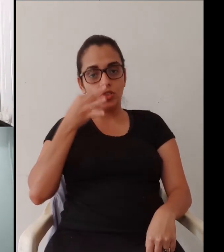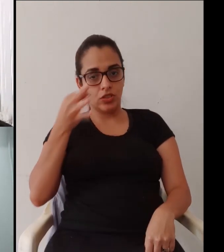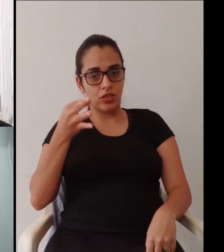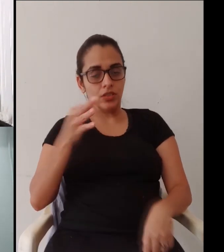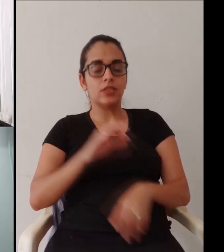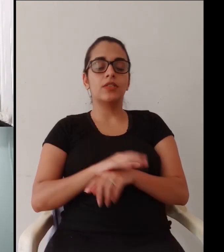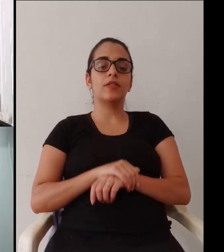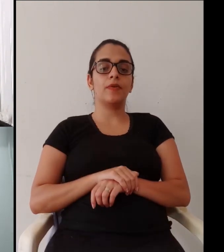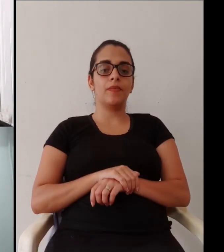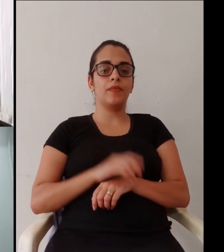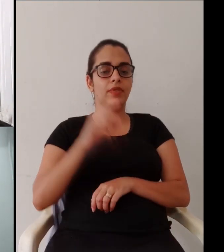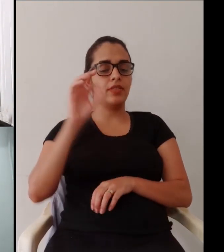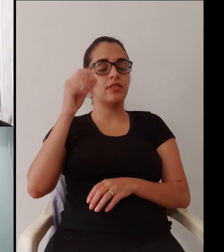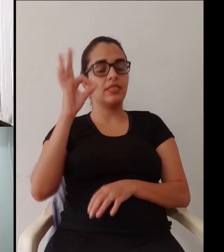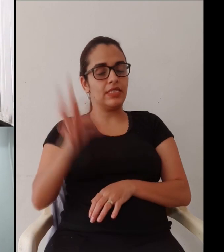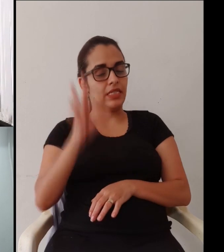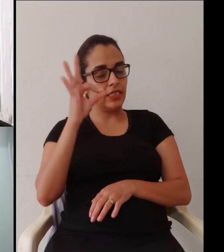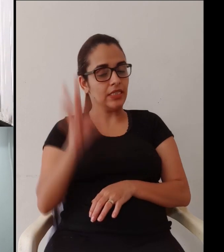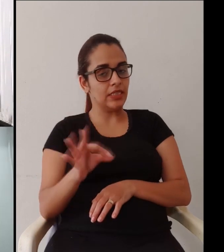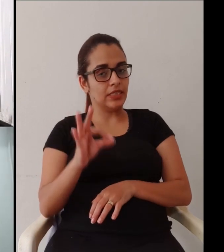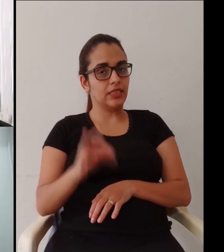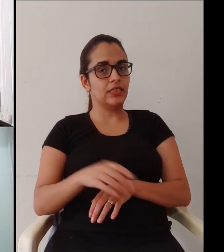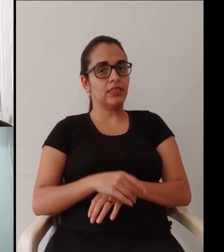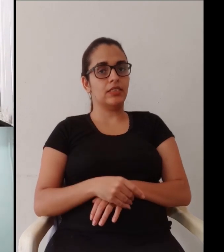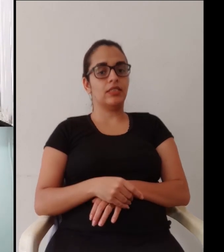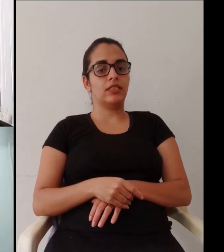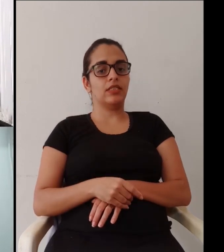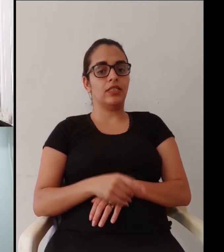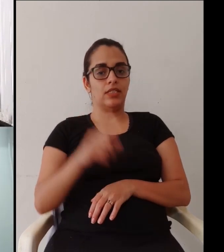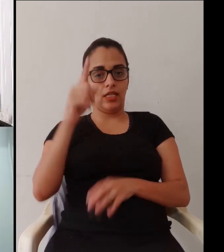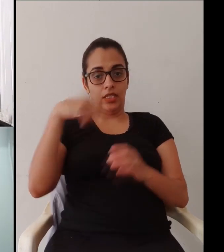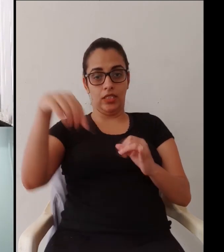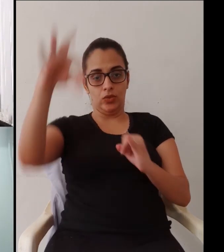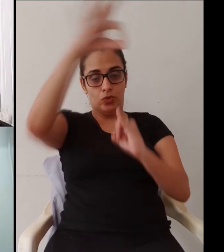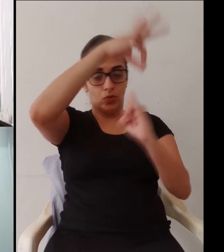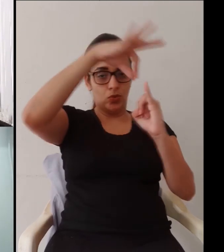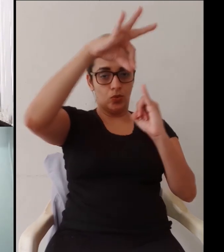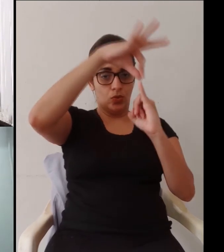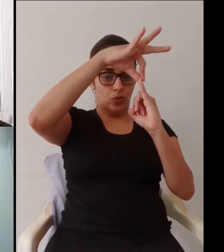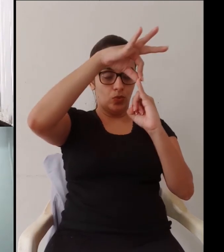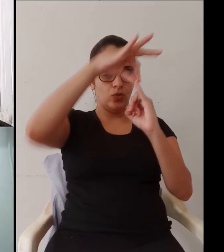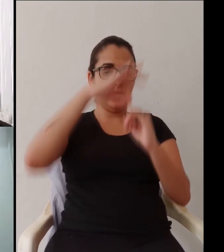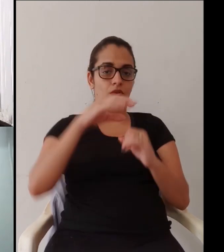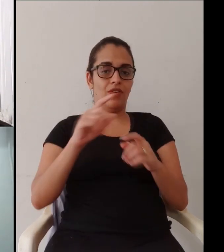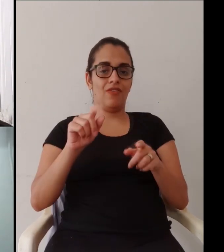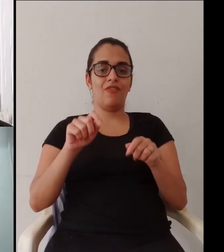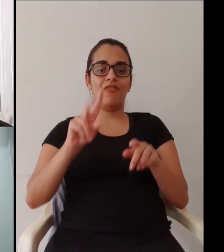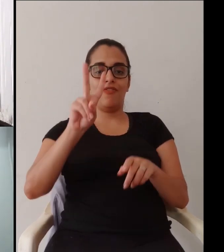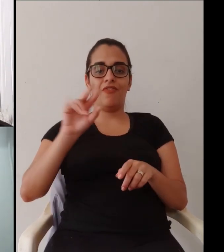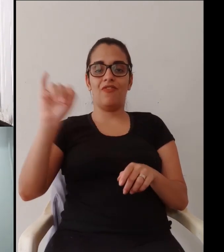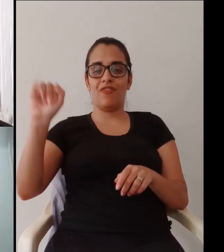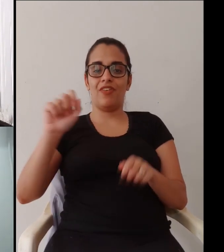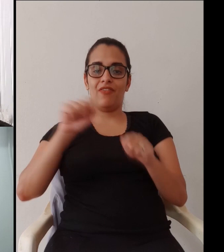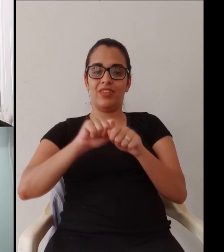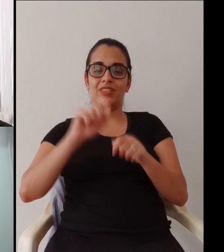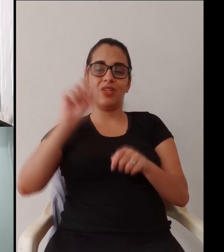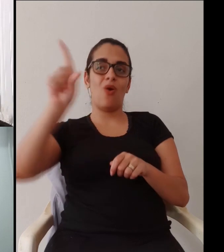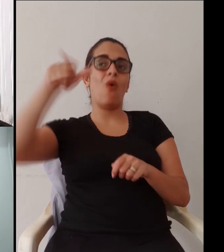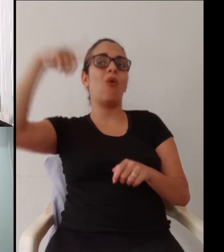a plataforma MOOC é uma excelente oportunidade uma outra dica que a gente vai tenho certeza utilizar